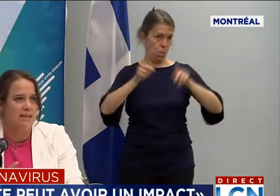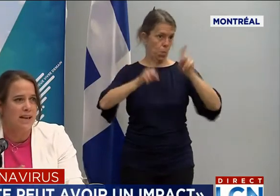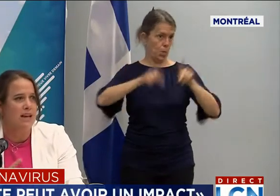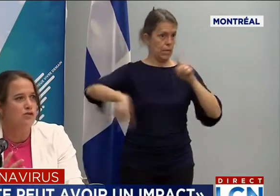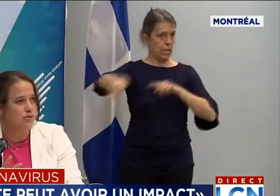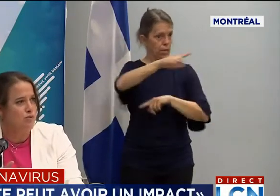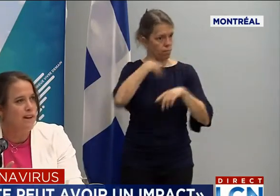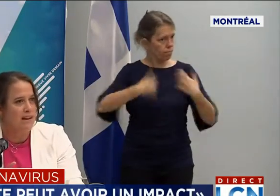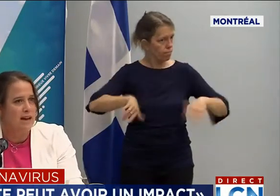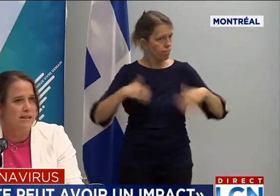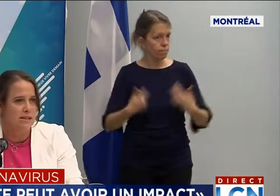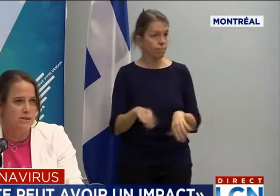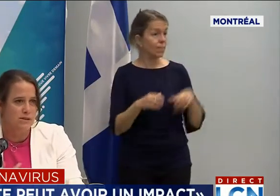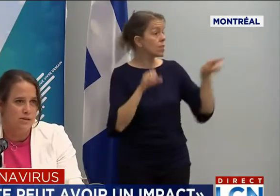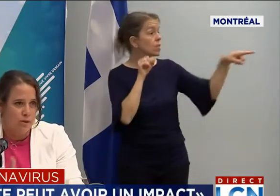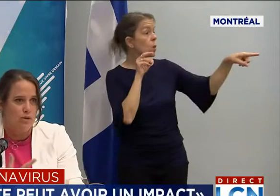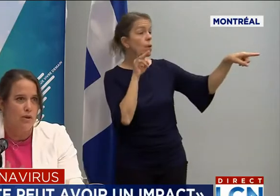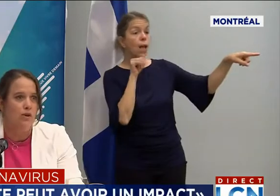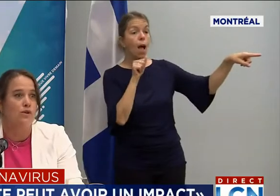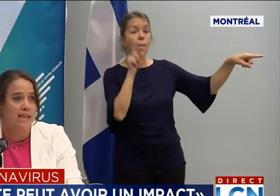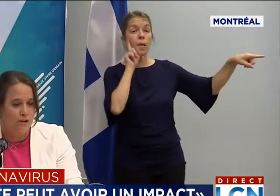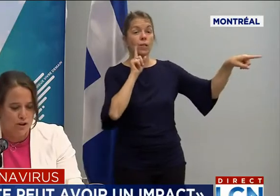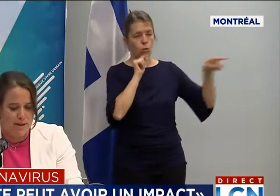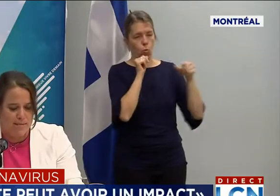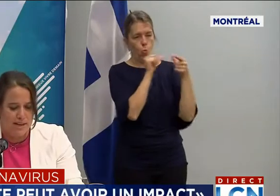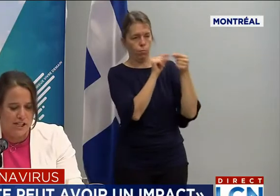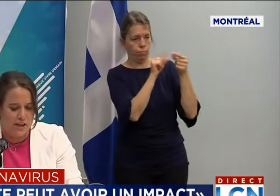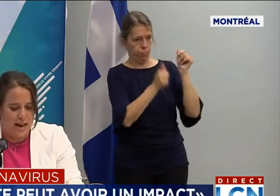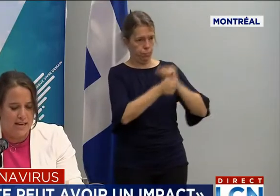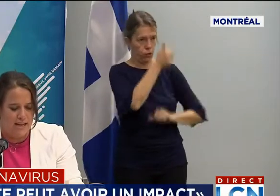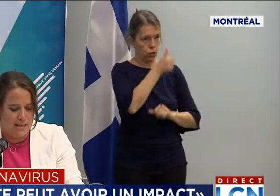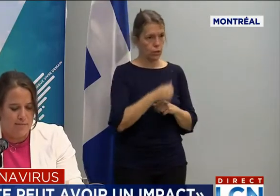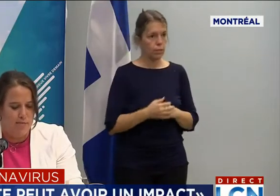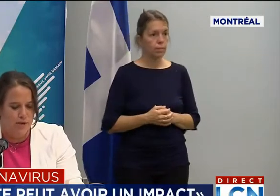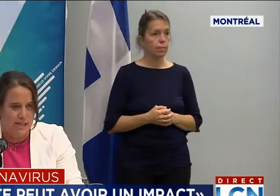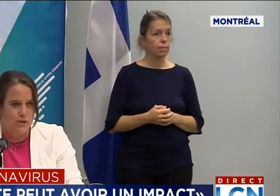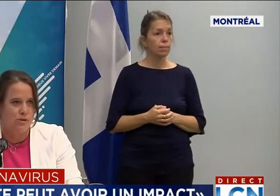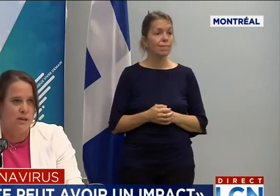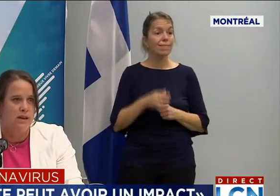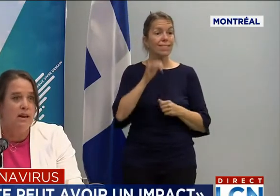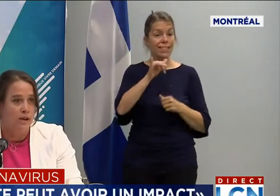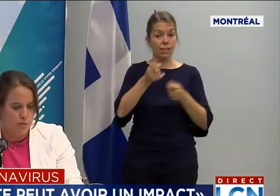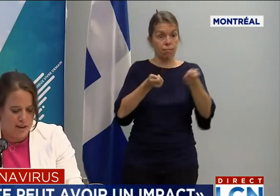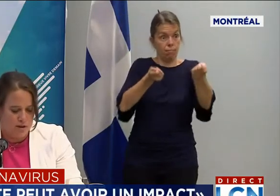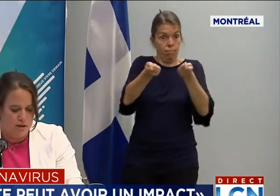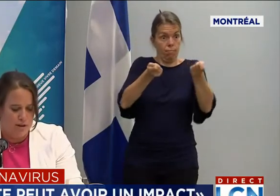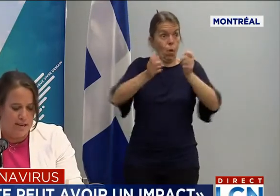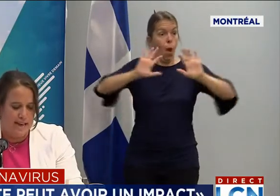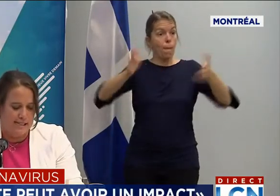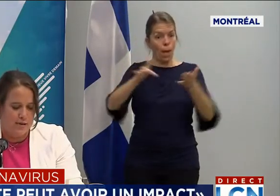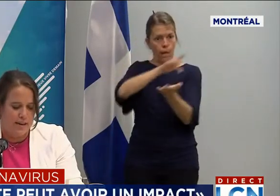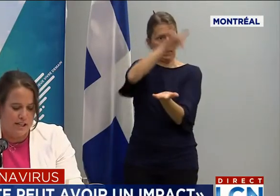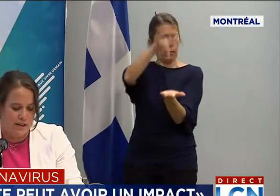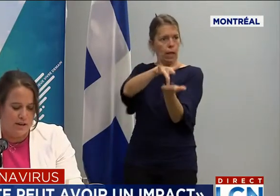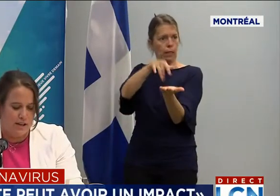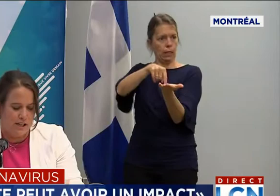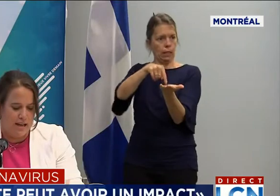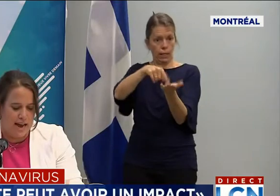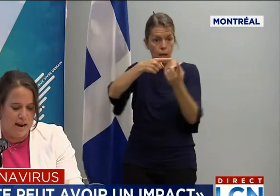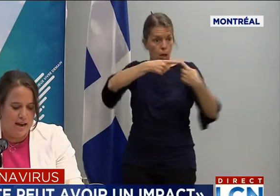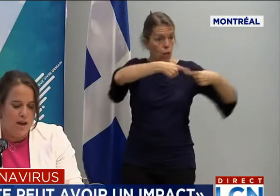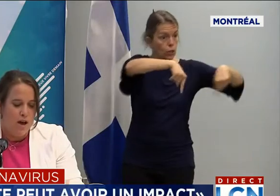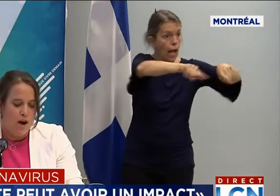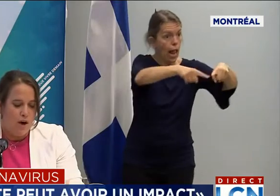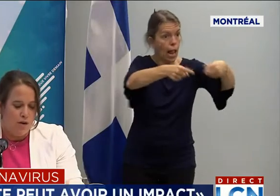en parler davantage, une gouvernance, donc un centre de commandement régional qui a été mis pour s'assurer de bien coordonner l'action à l'échelle